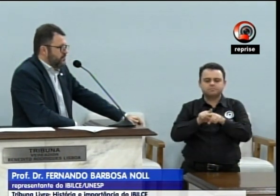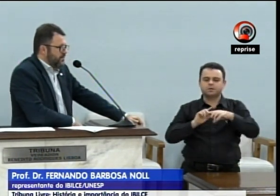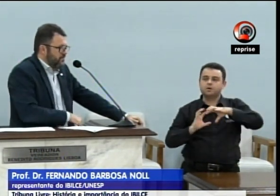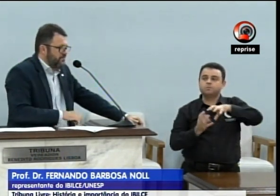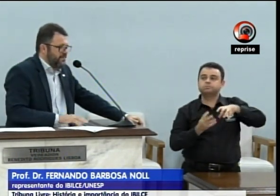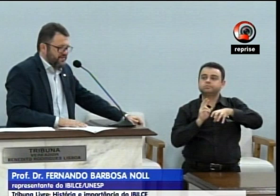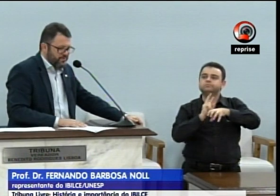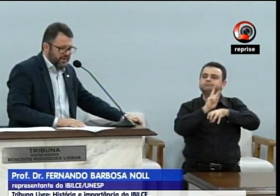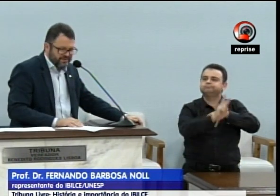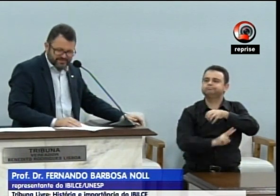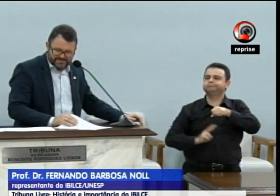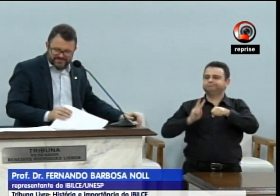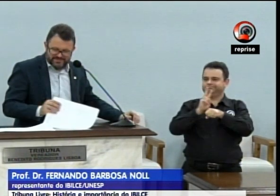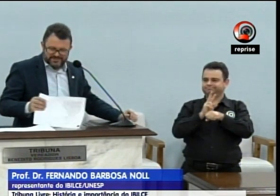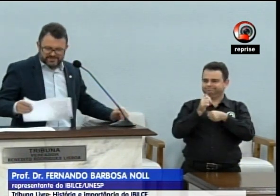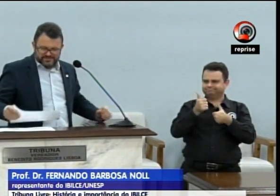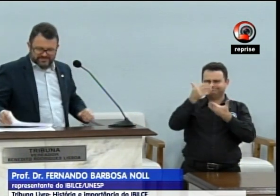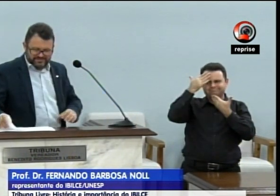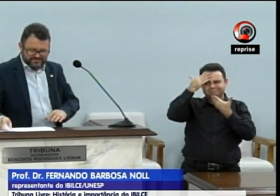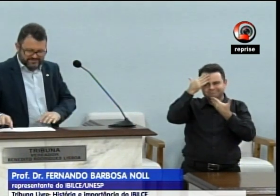Agradeço mais uma vez. Obrigado.